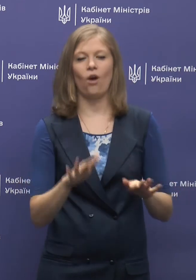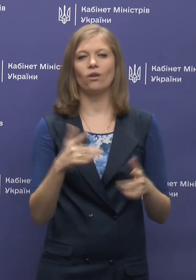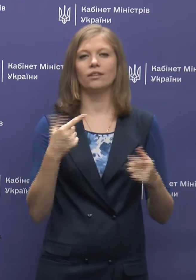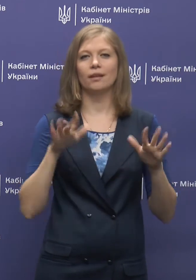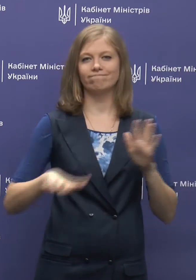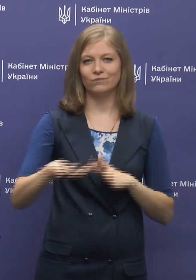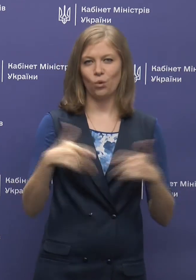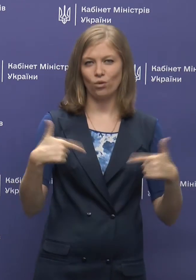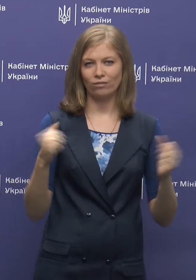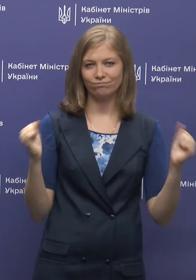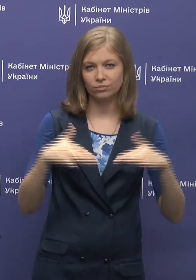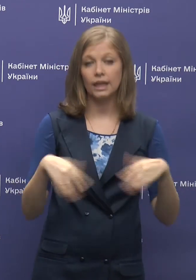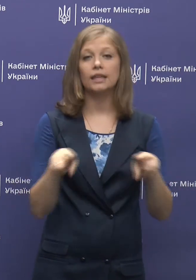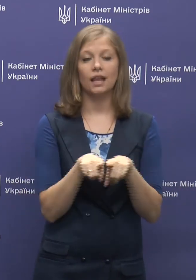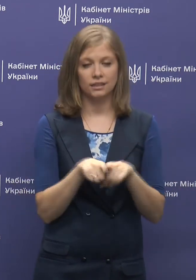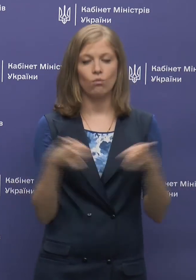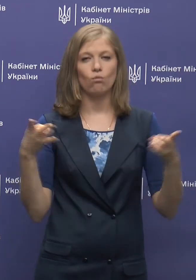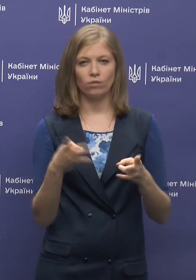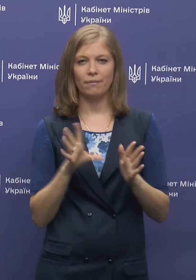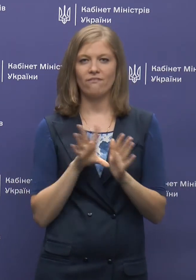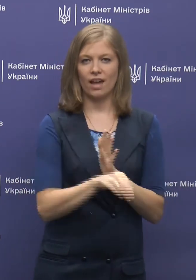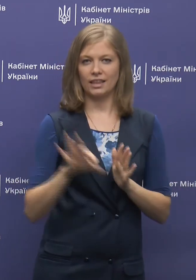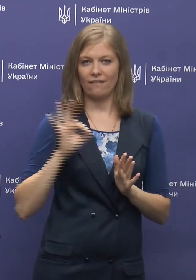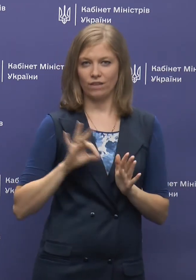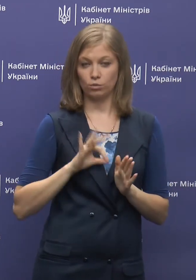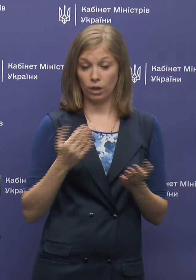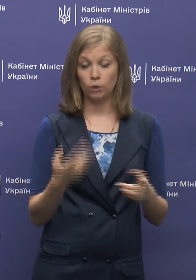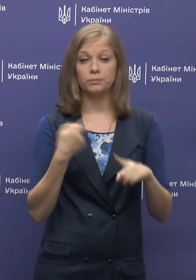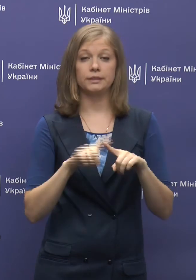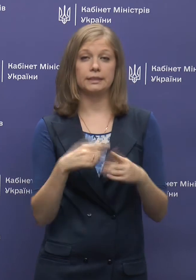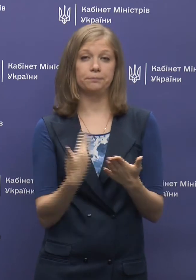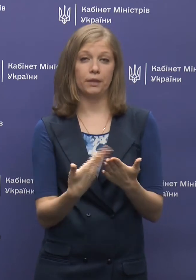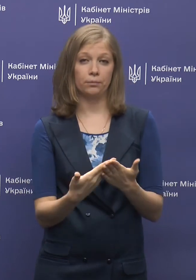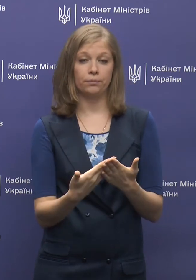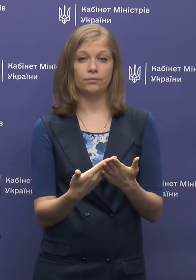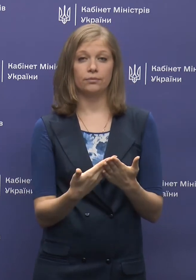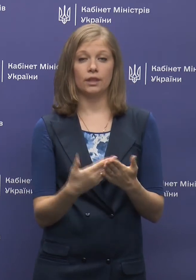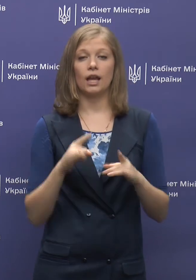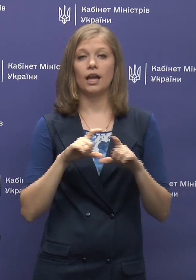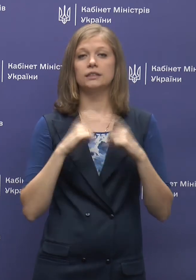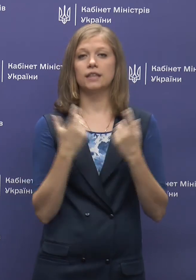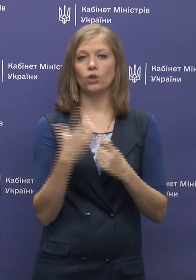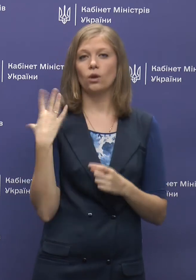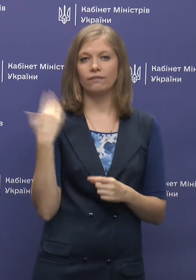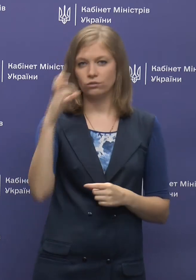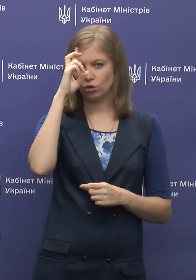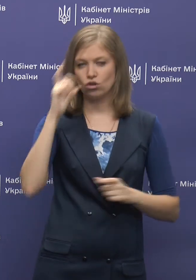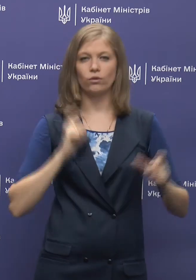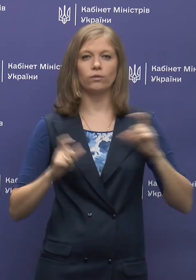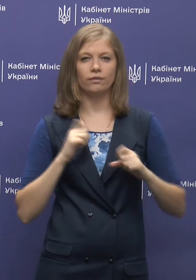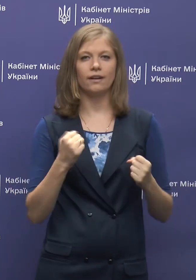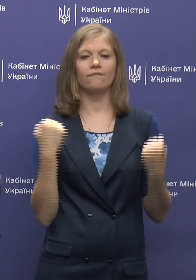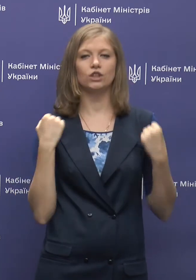гостинності, які так само потребують введення в експлуатацію. Зокрема, це стадіон Львівського державного універства